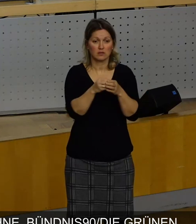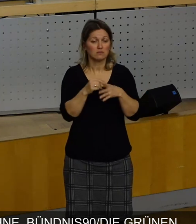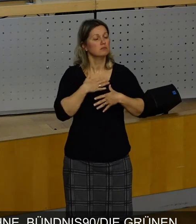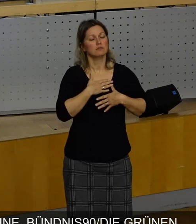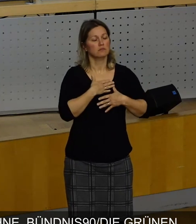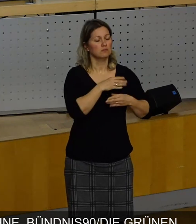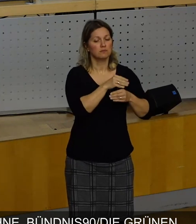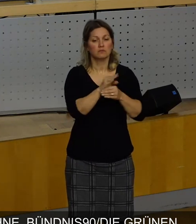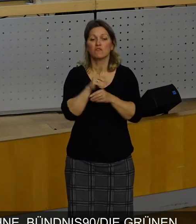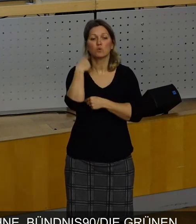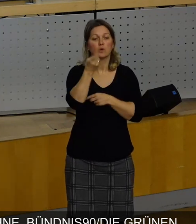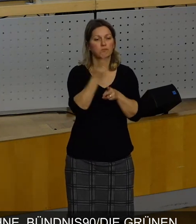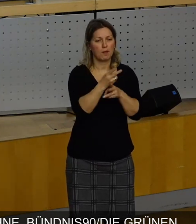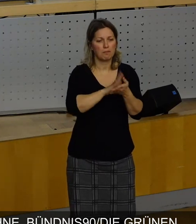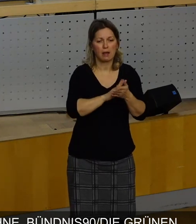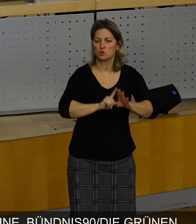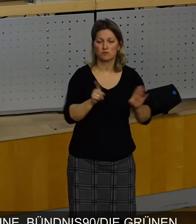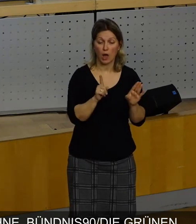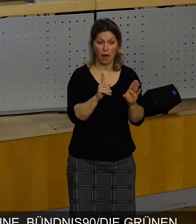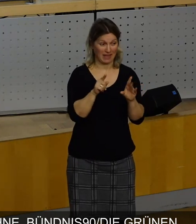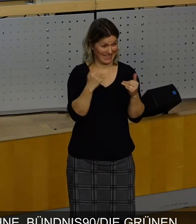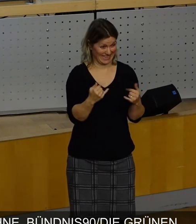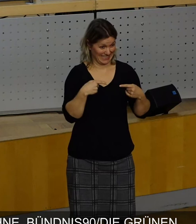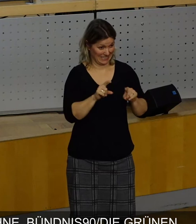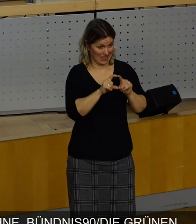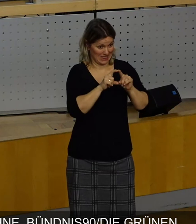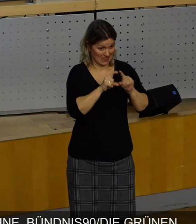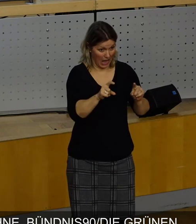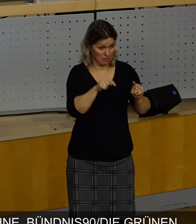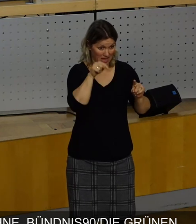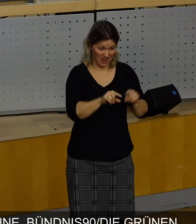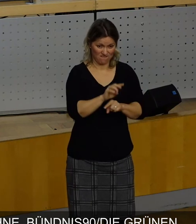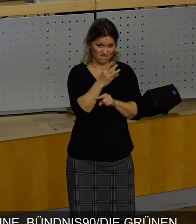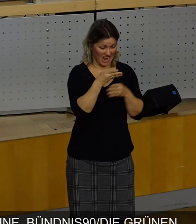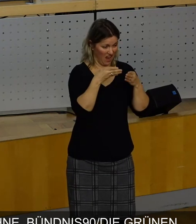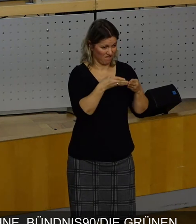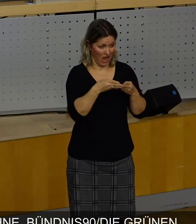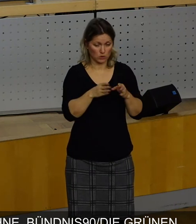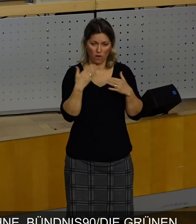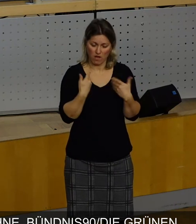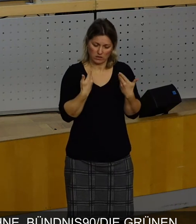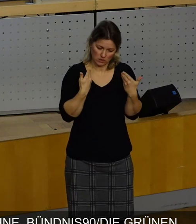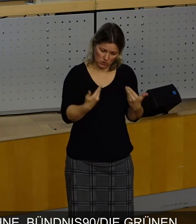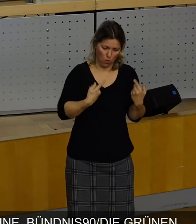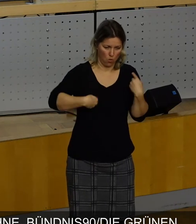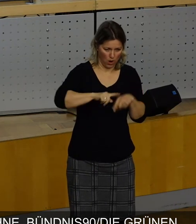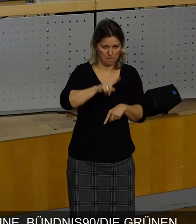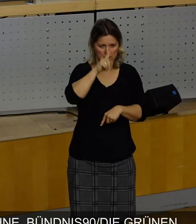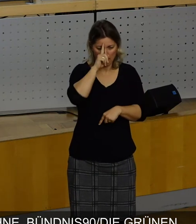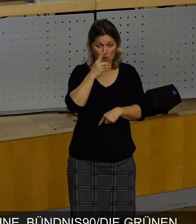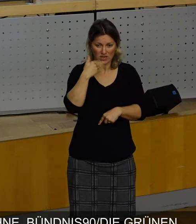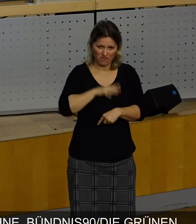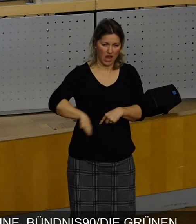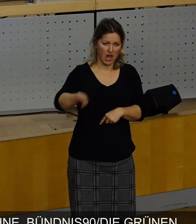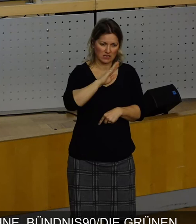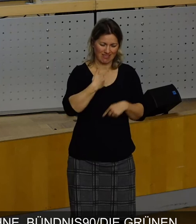hinweg. Aber in dieser Runde mit den vier Fraktionen war es jetzt so, dass man wirklich hart an der